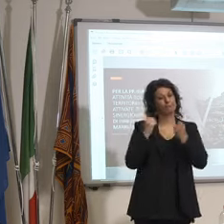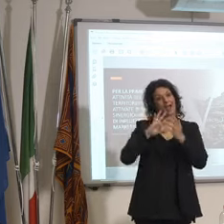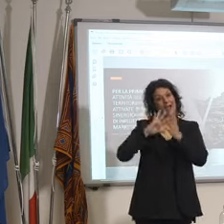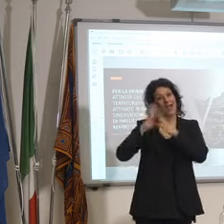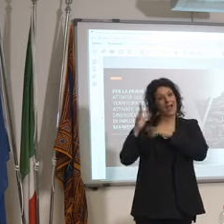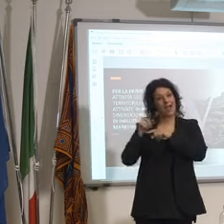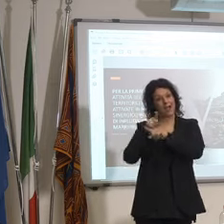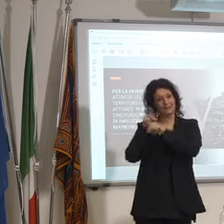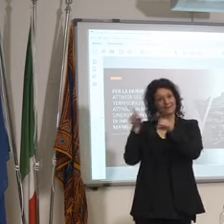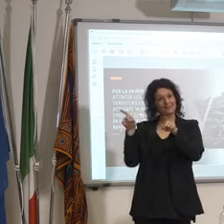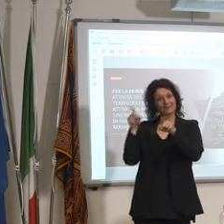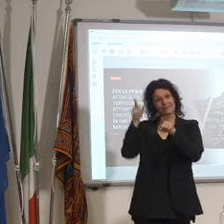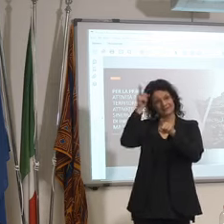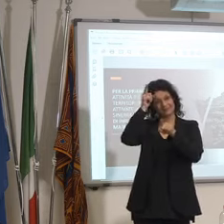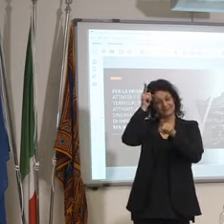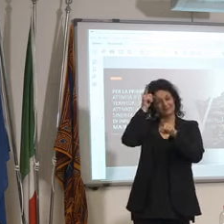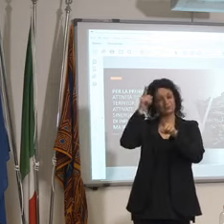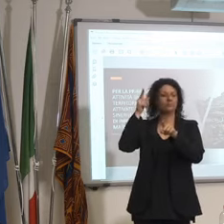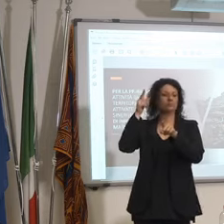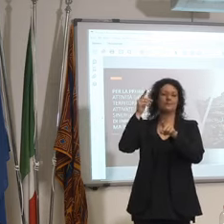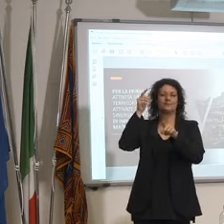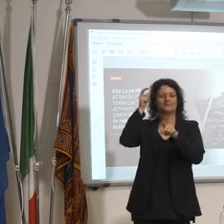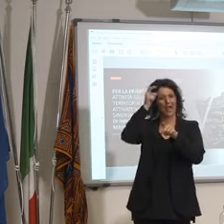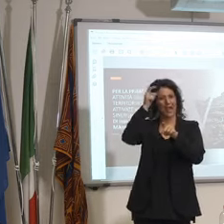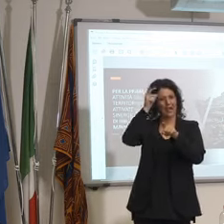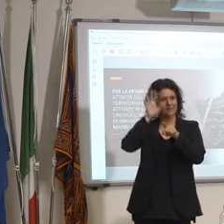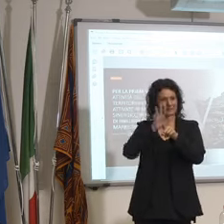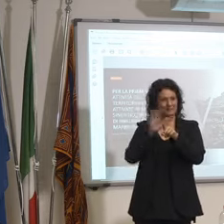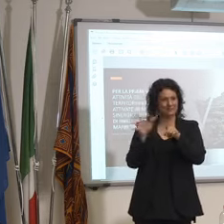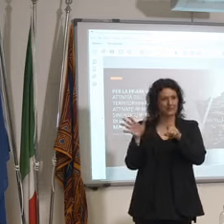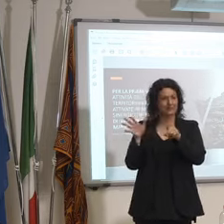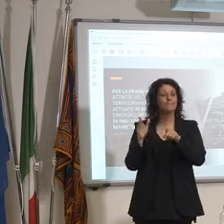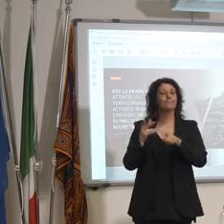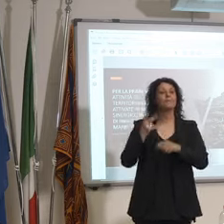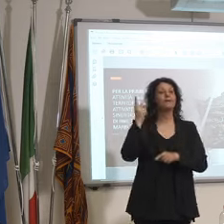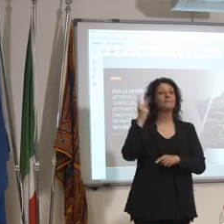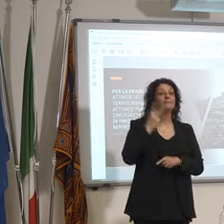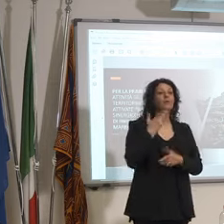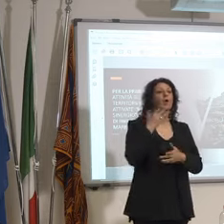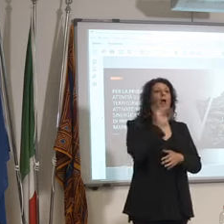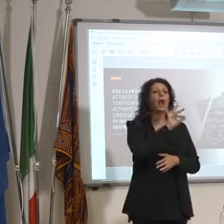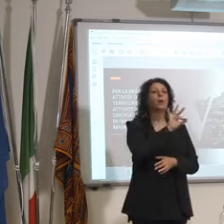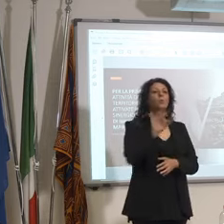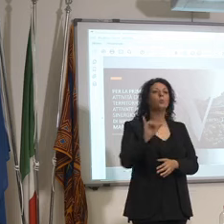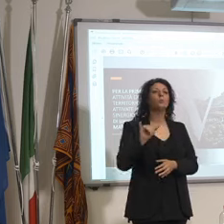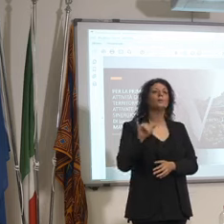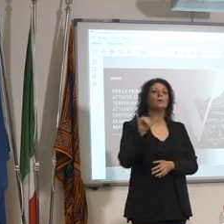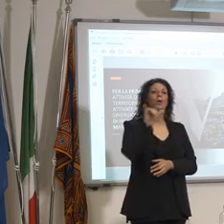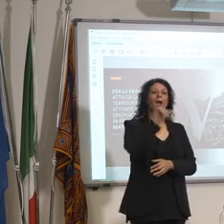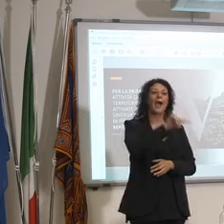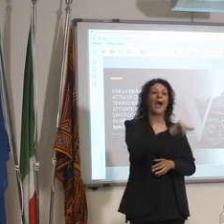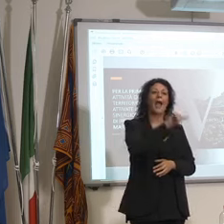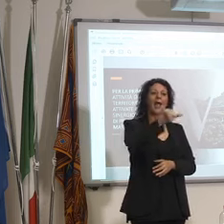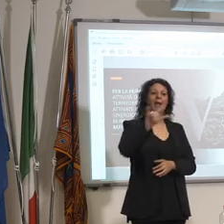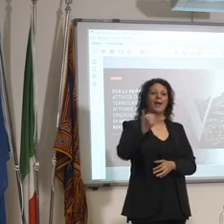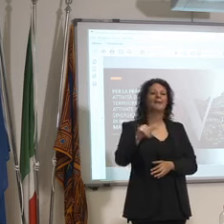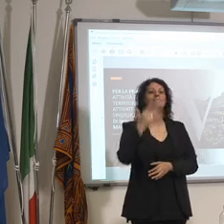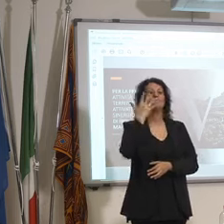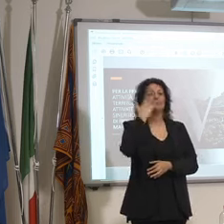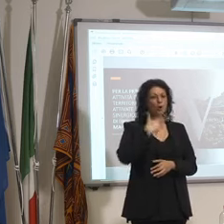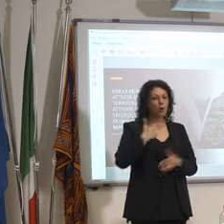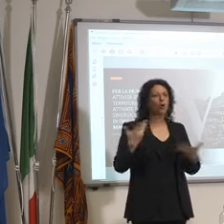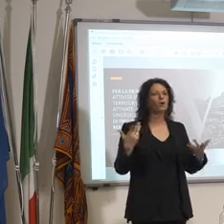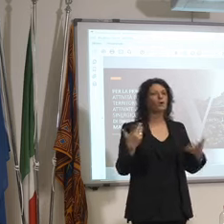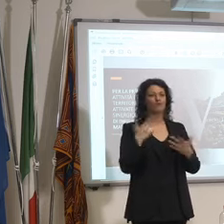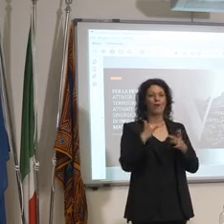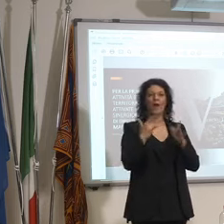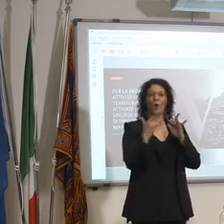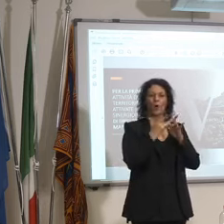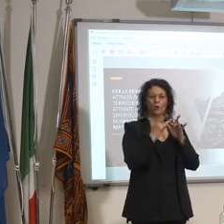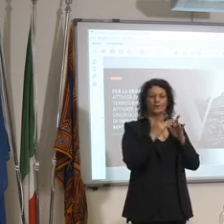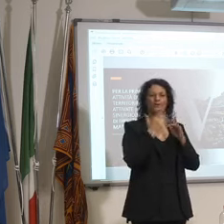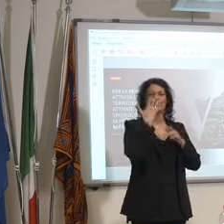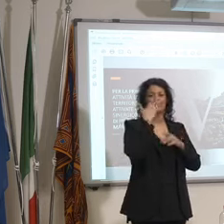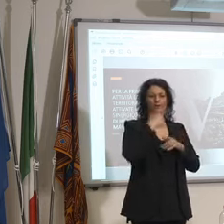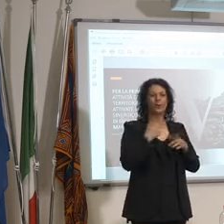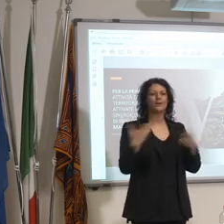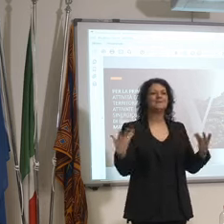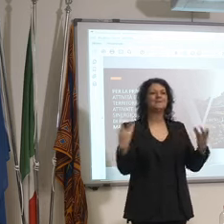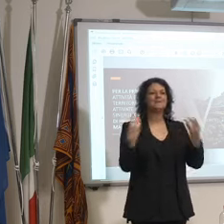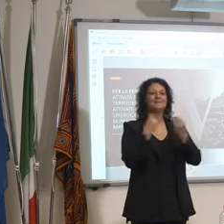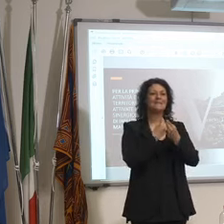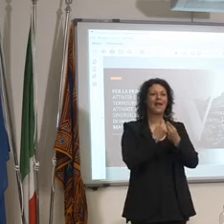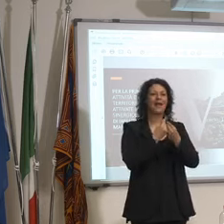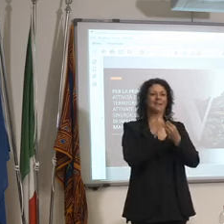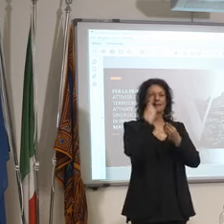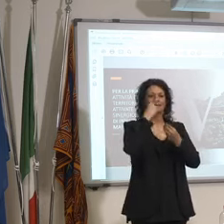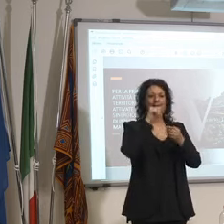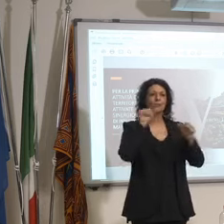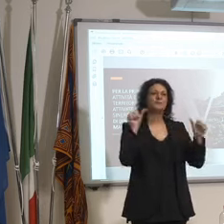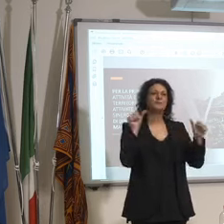alcune non vi faccio i nomi ma mi hanno già contattato per fare per esempio una campagna insieme a loro cioè loro fanno mettono magari dei